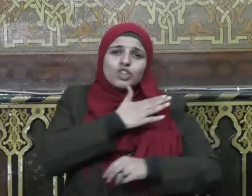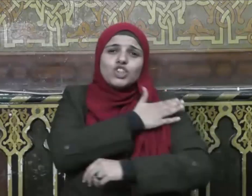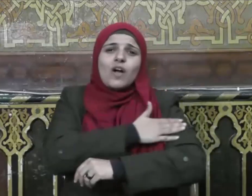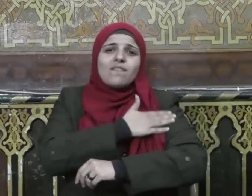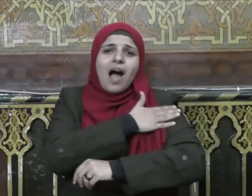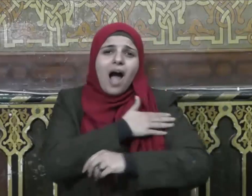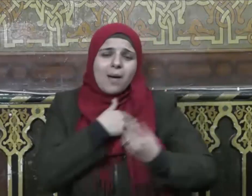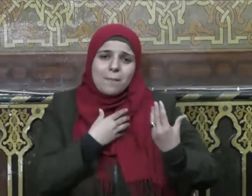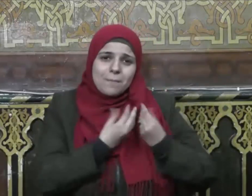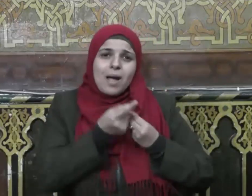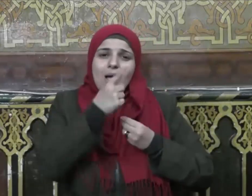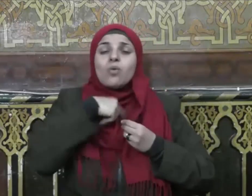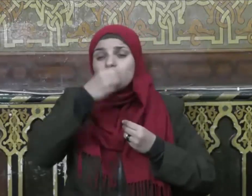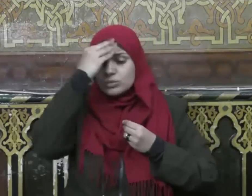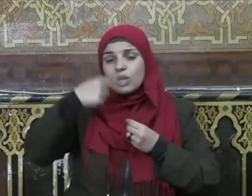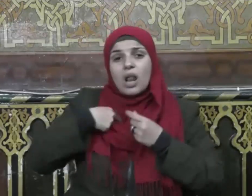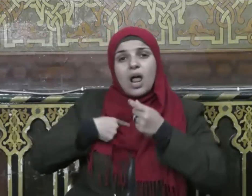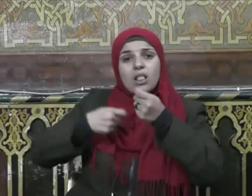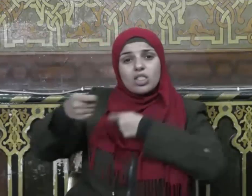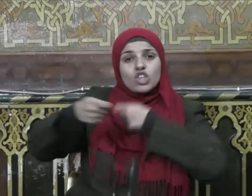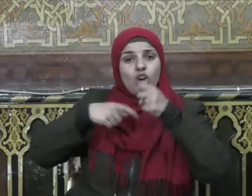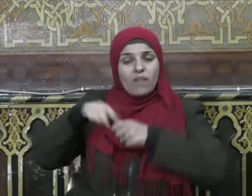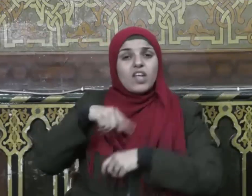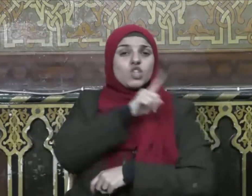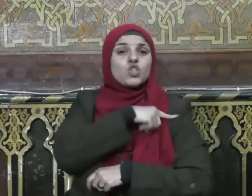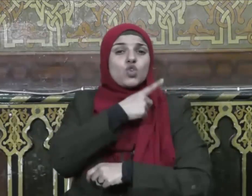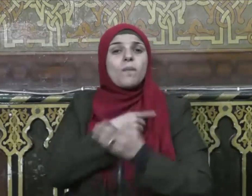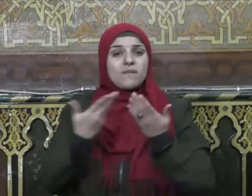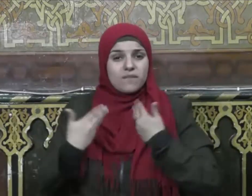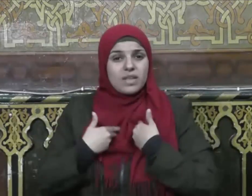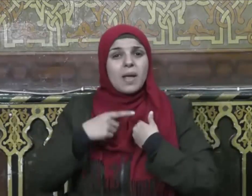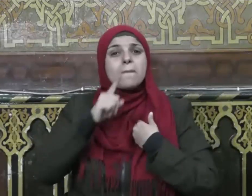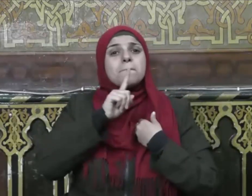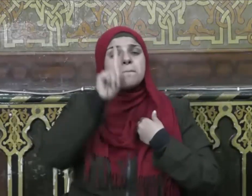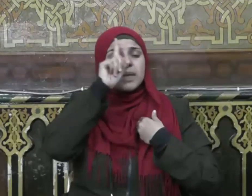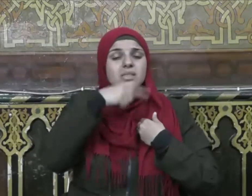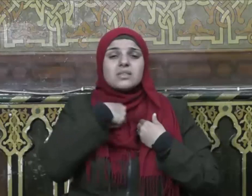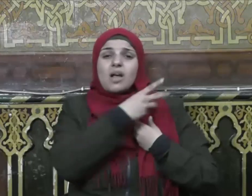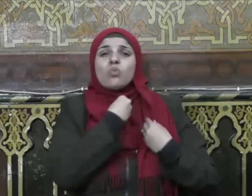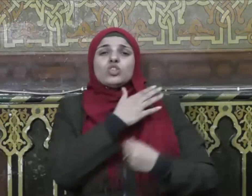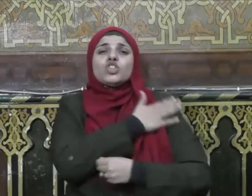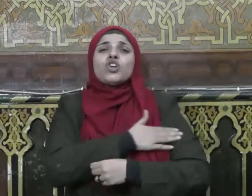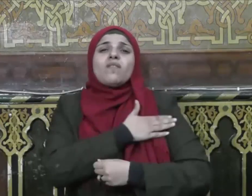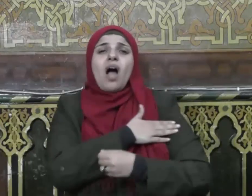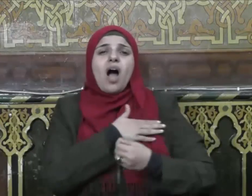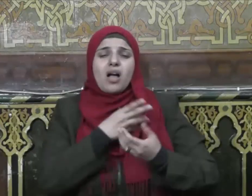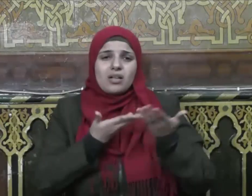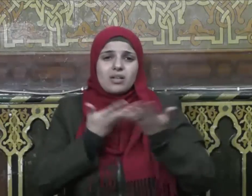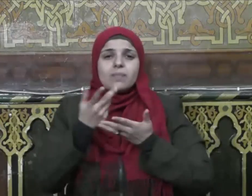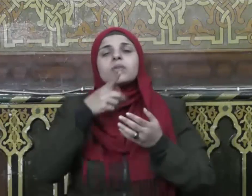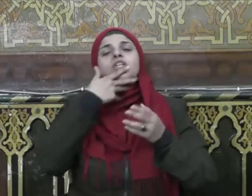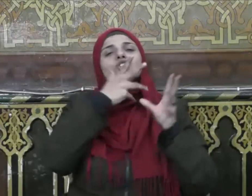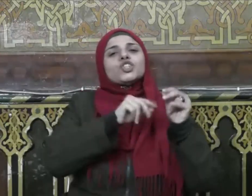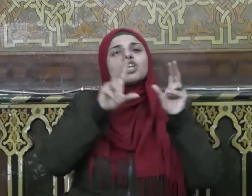من تجارته المعاصي ولو كنا سواء في البضاعة وكذلك من ثمرات صحبة